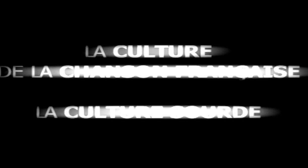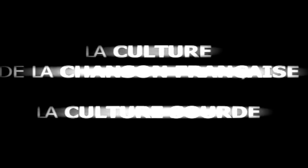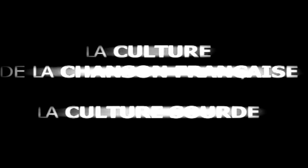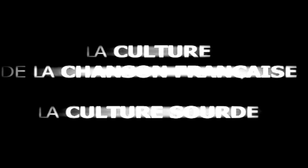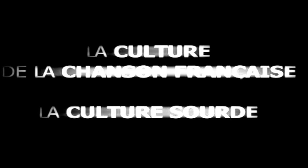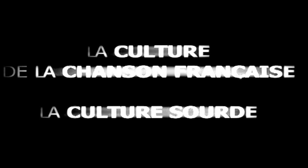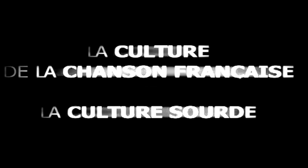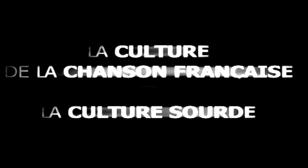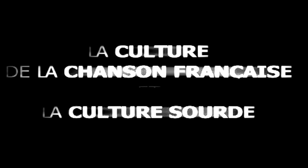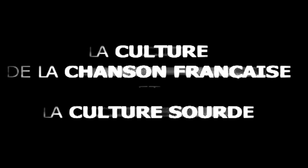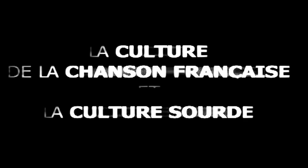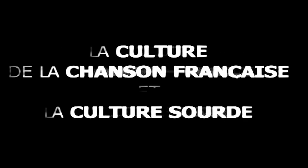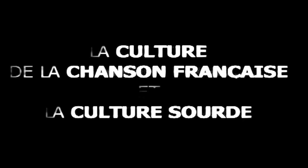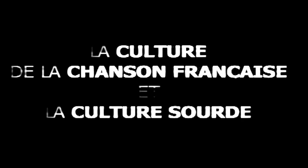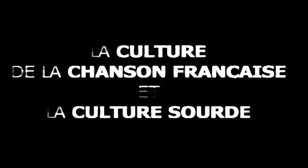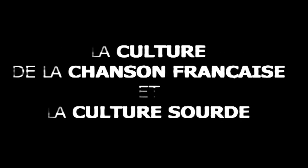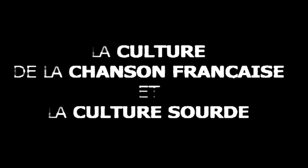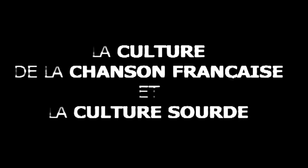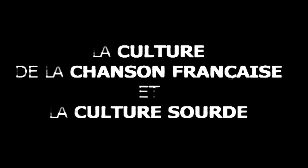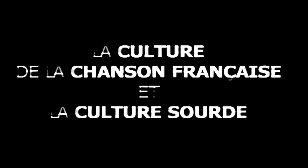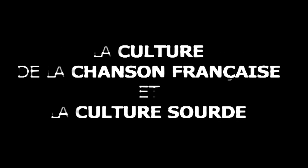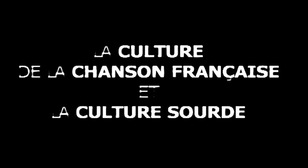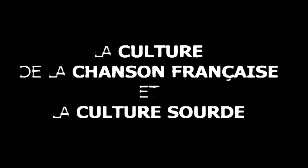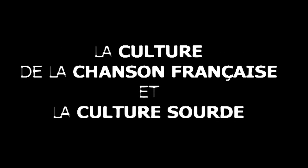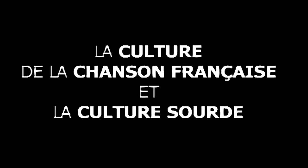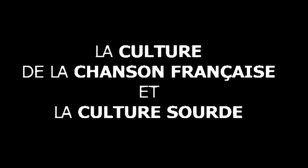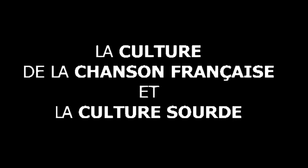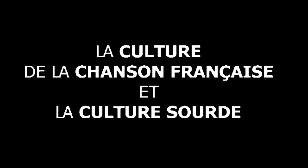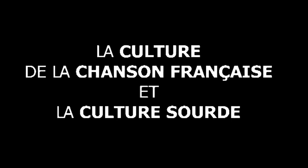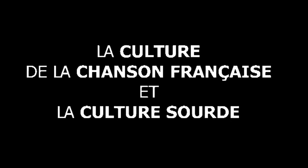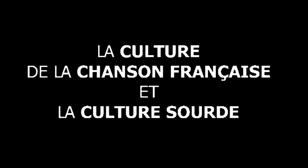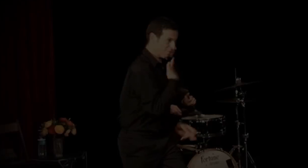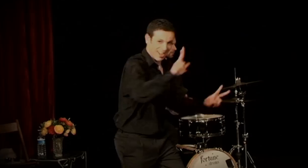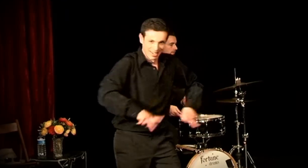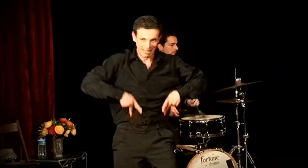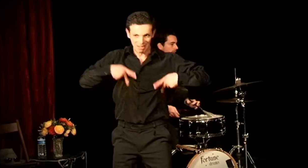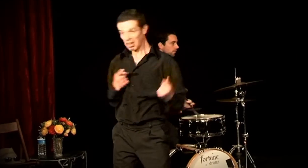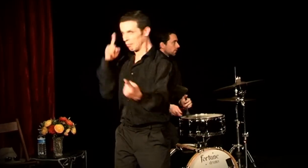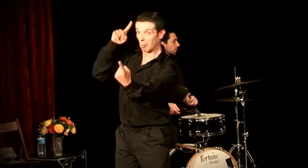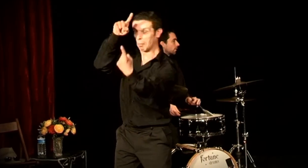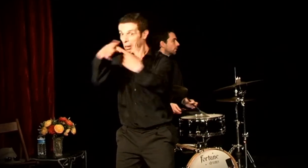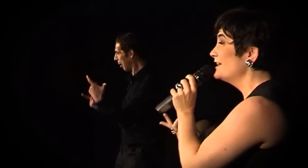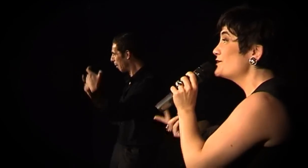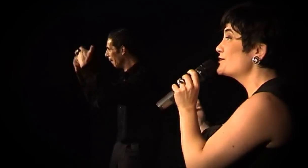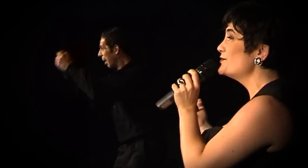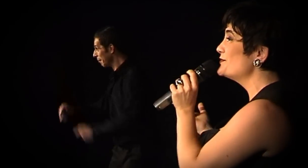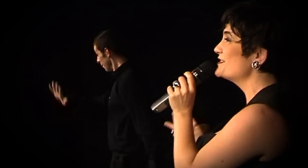lumières De toi et moi avant l'hiver J'aime la vie quand elle rime à quelque chose